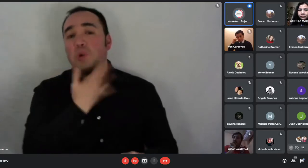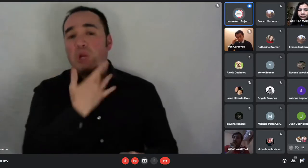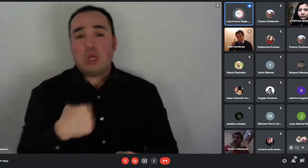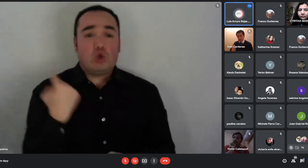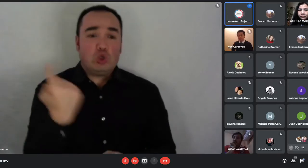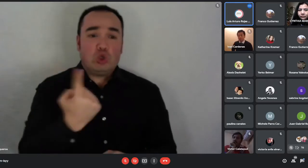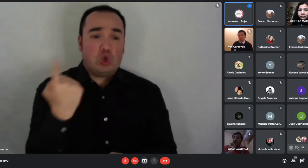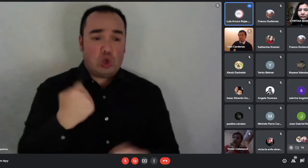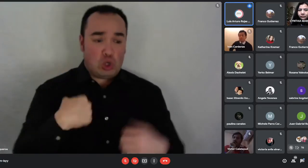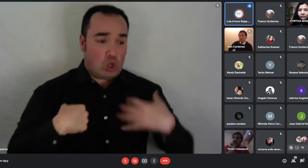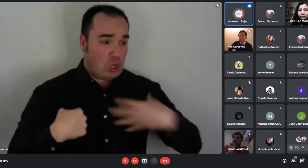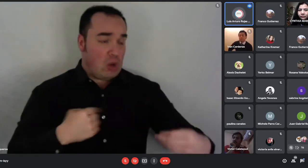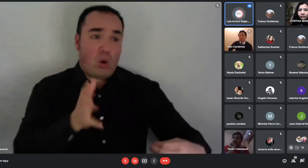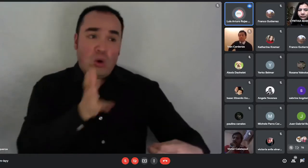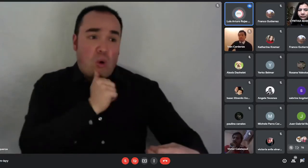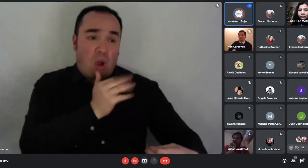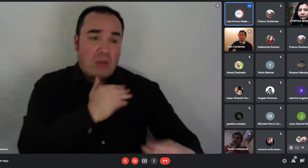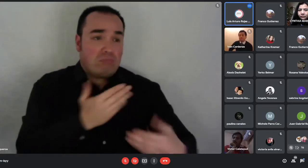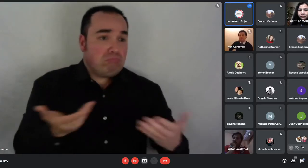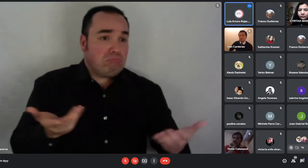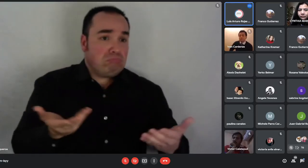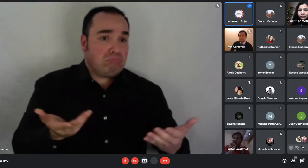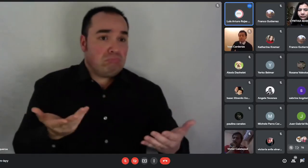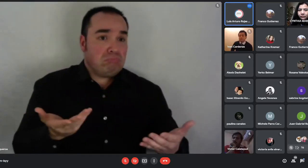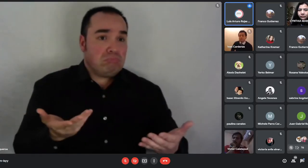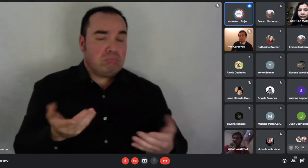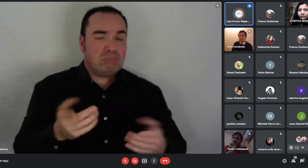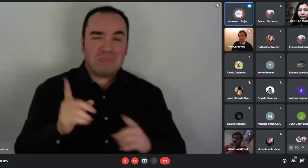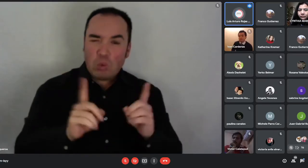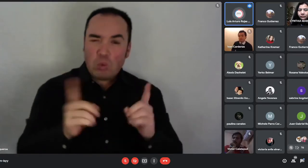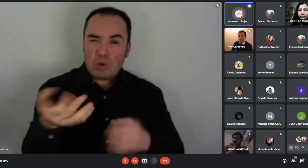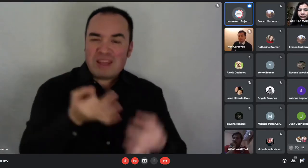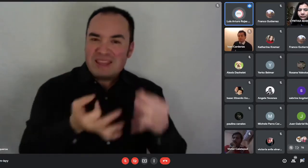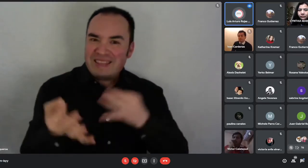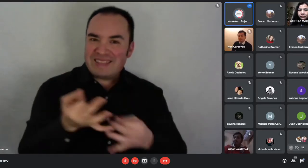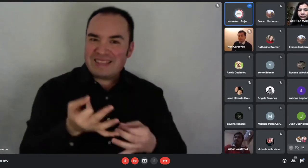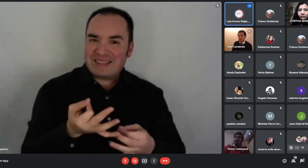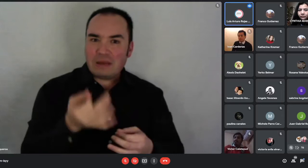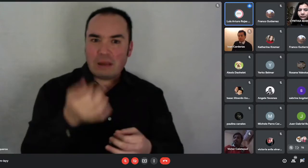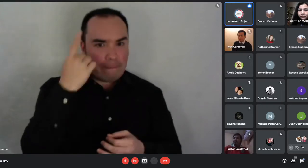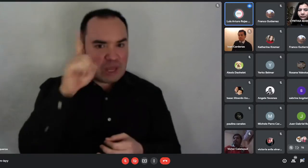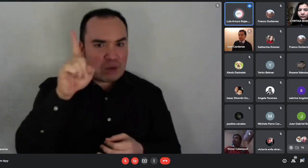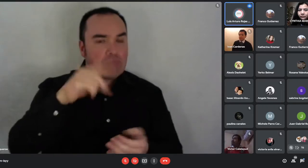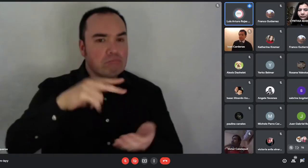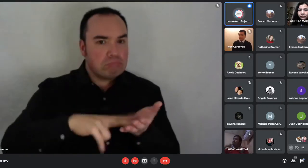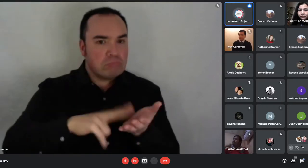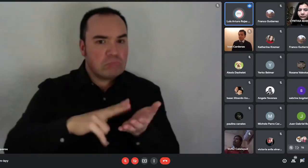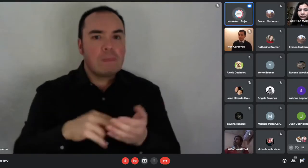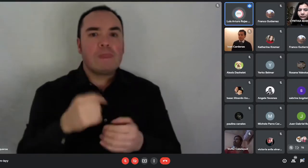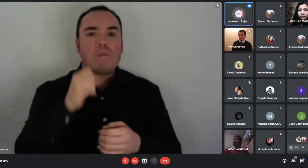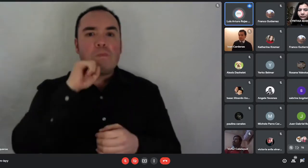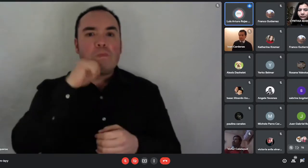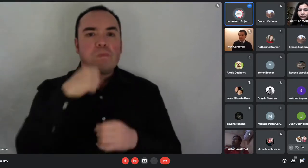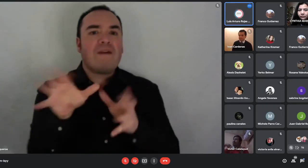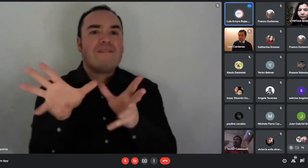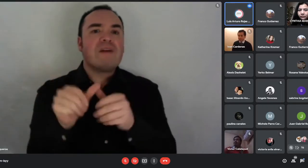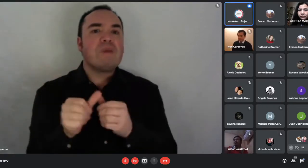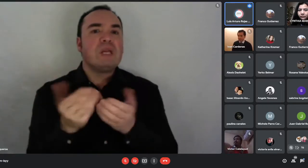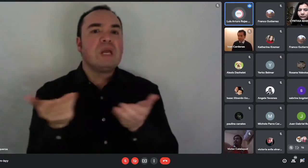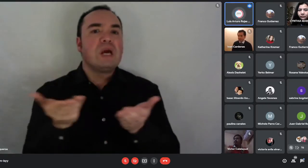una familia es el grupo de personas que conviven bajo un mismo techo y que mantienen